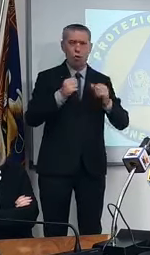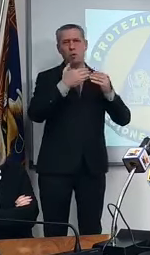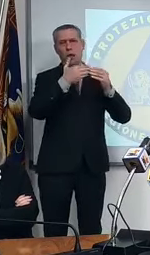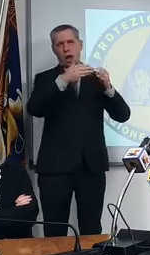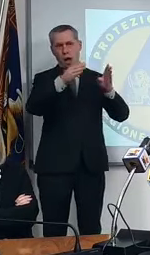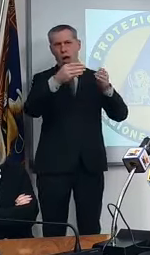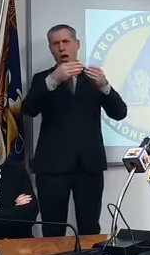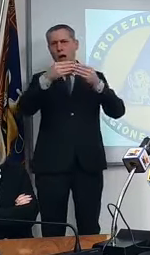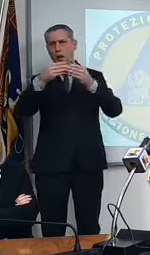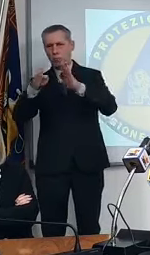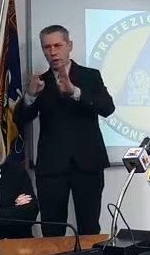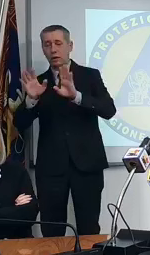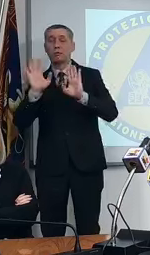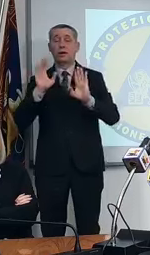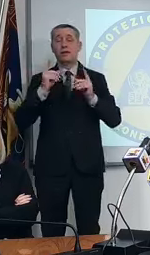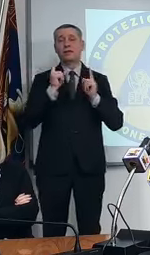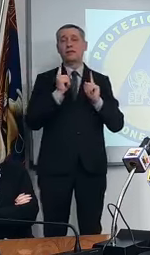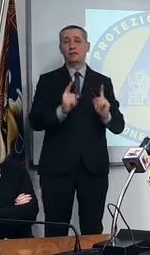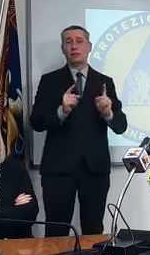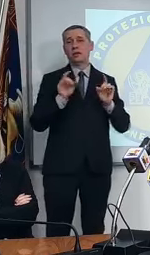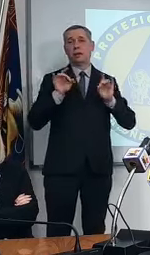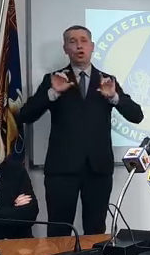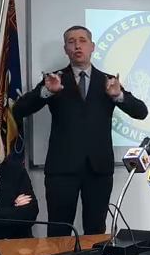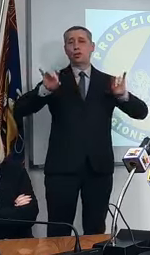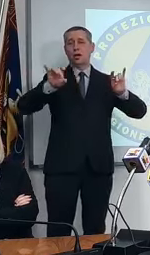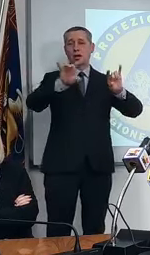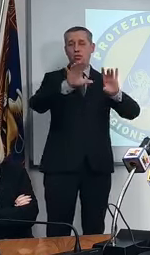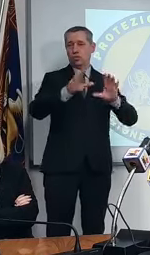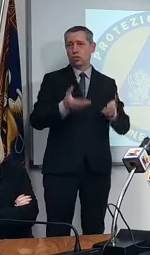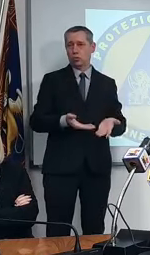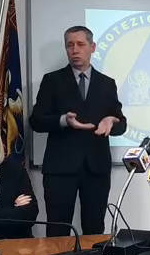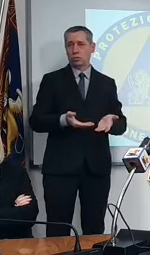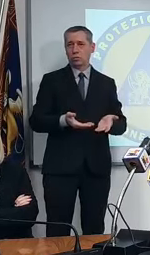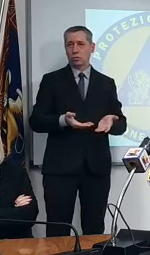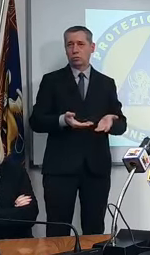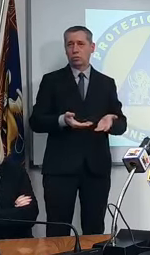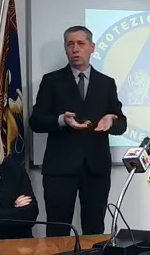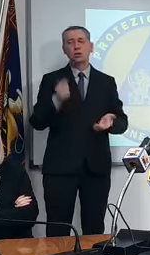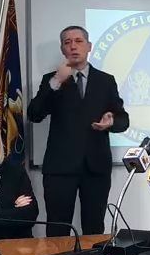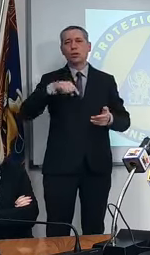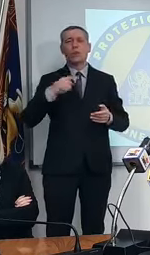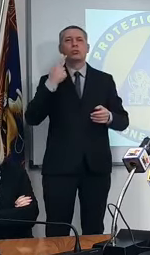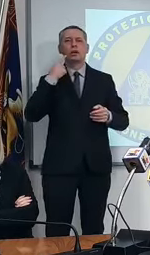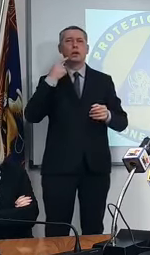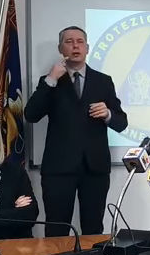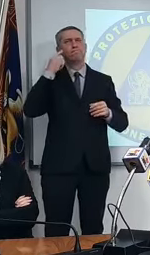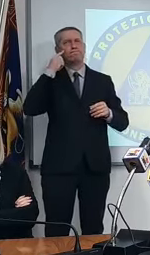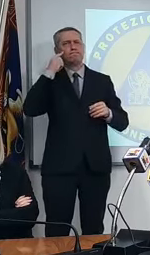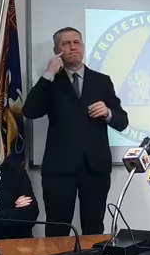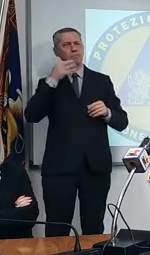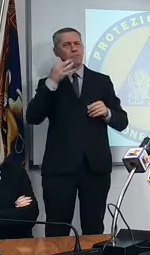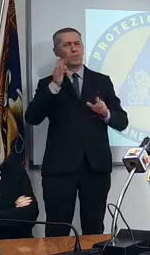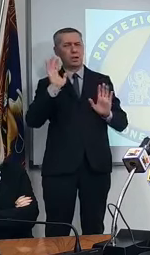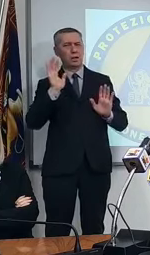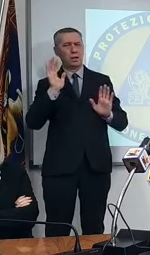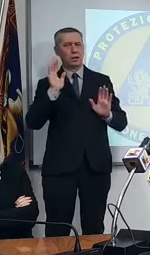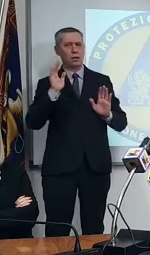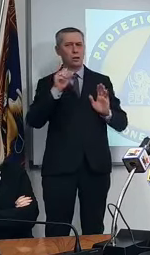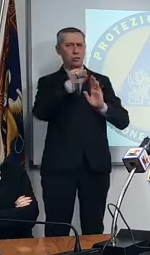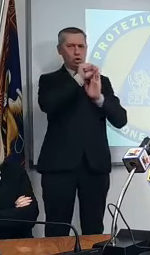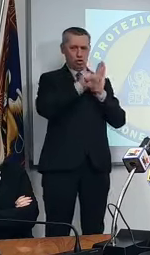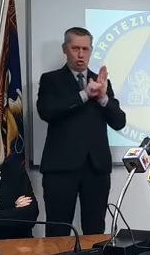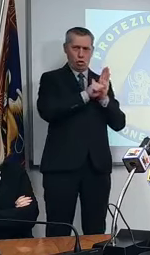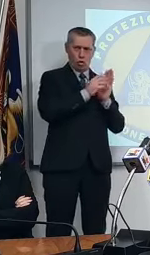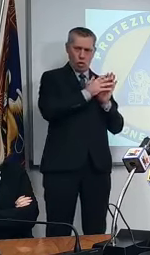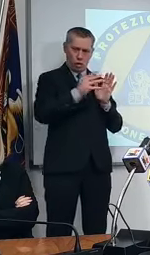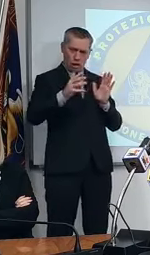del contagio diciamolo fino in fondo che noi ricostruendo la storia del contagio molto spesso arriviamo a